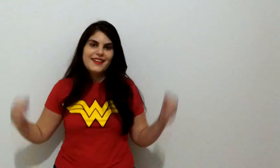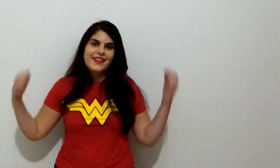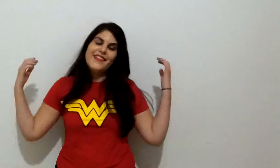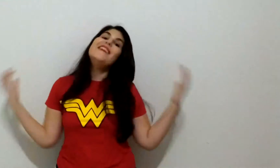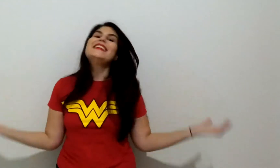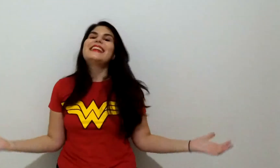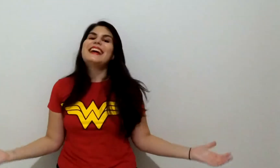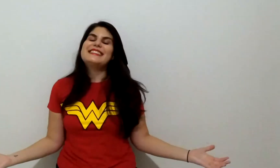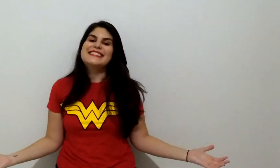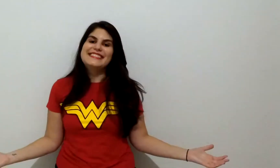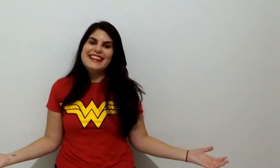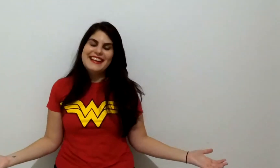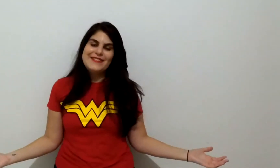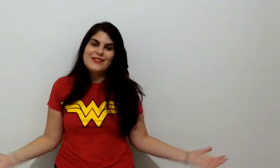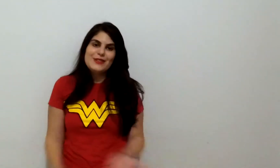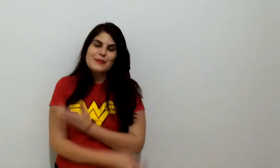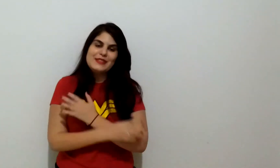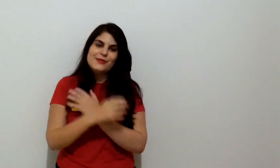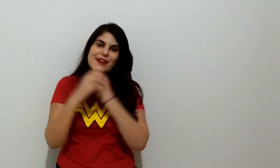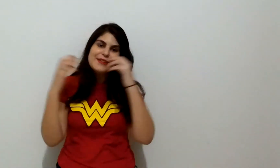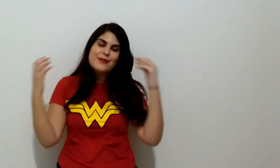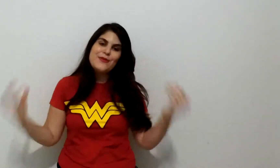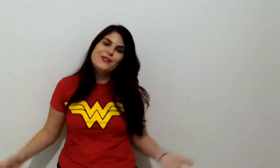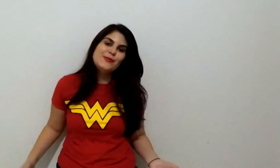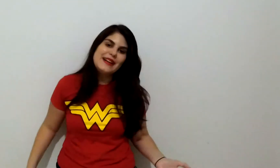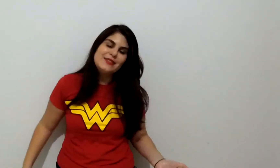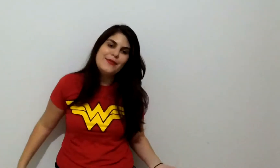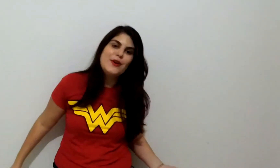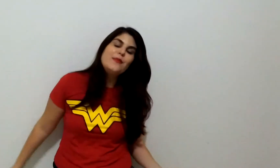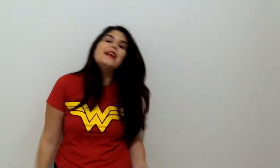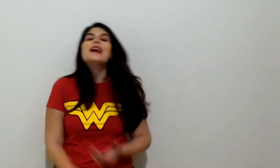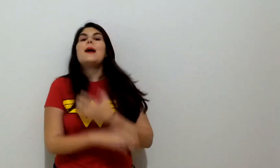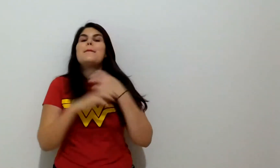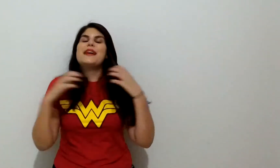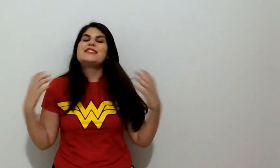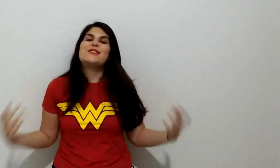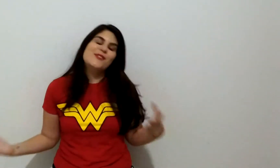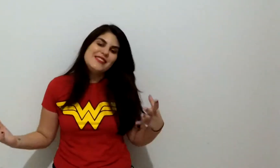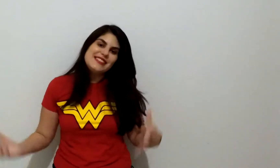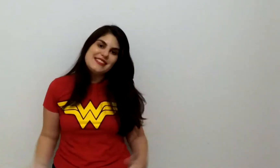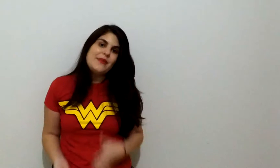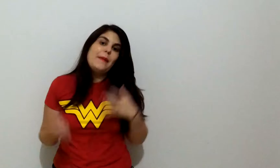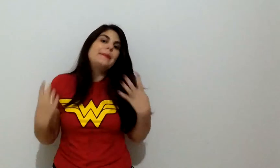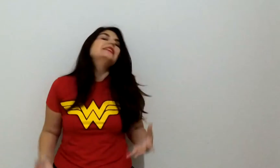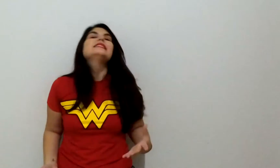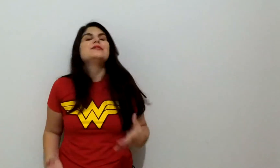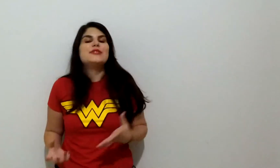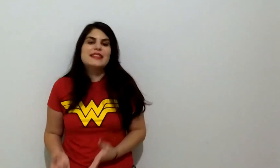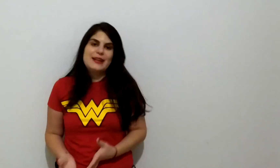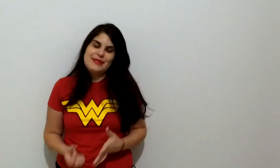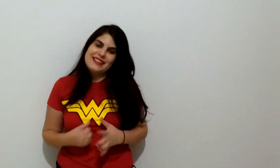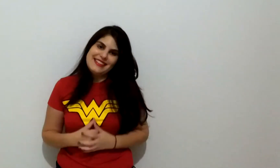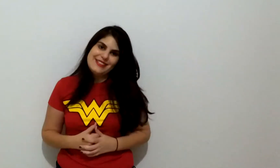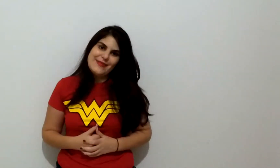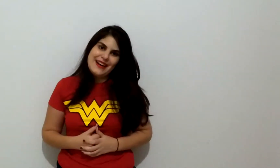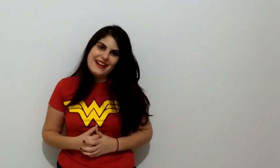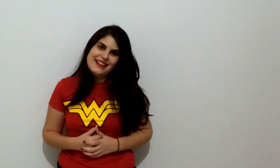Olá, cinefilos, pessoal que curte mais filme, pessoas que são amantes do cinema e da sétima arte